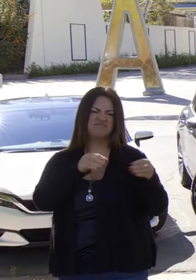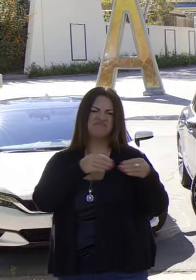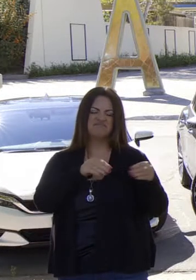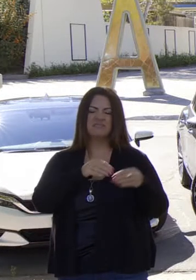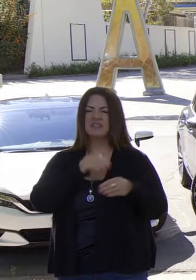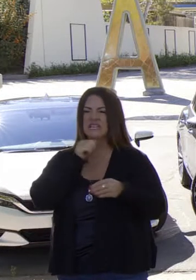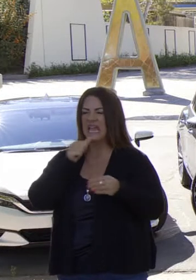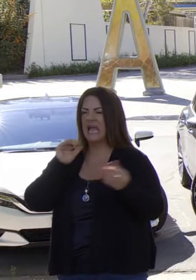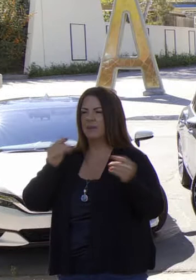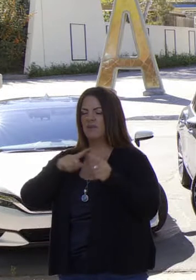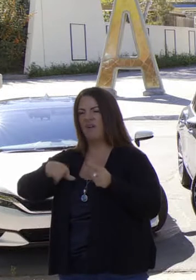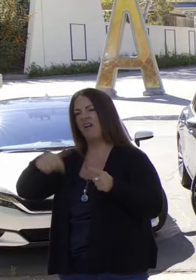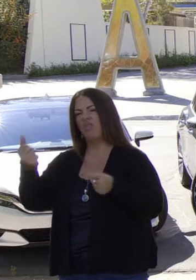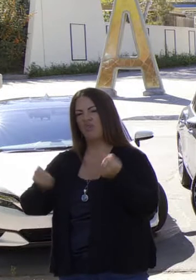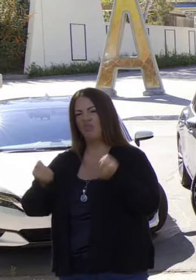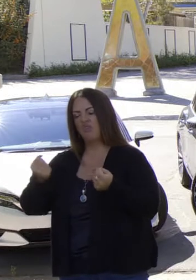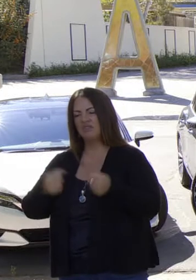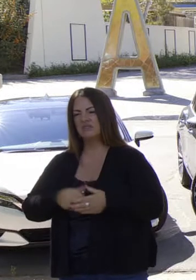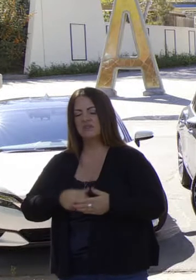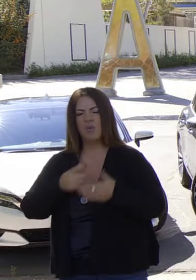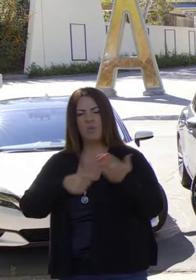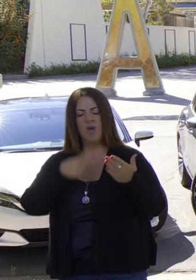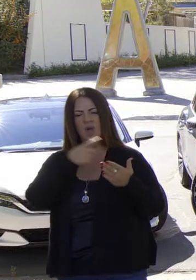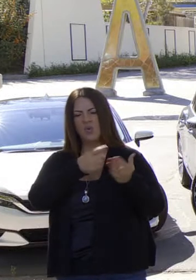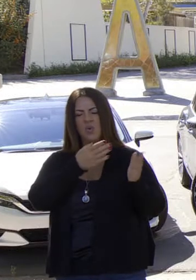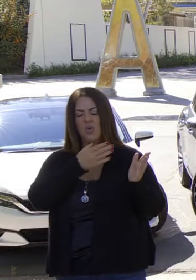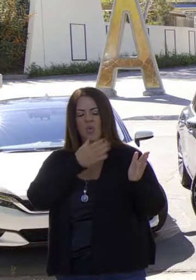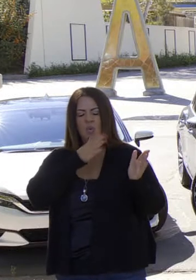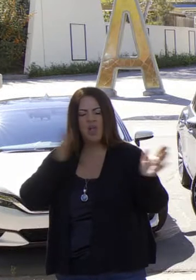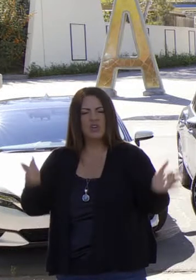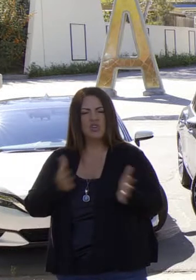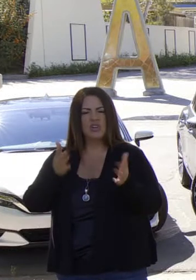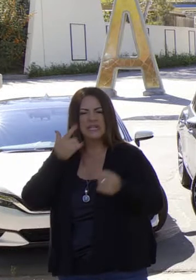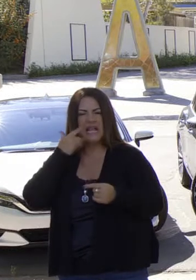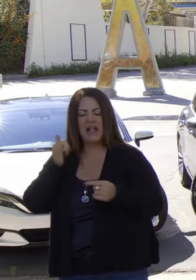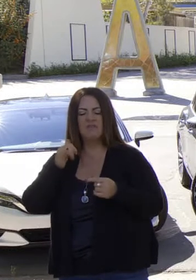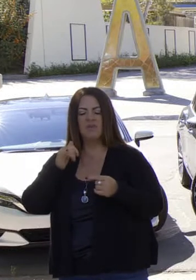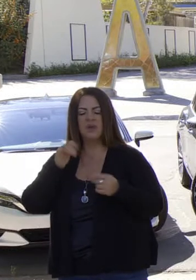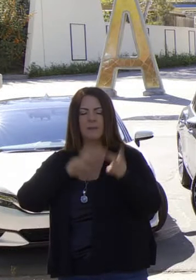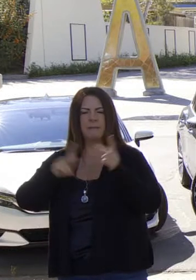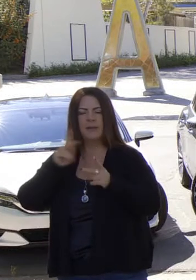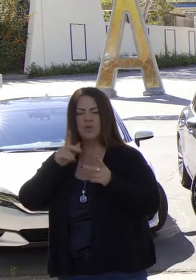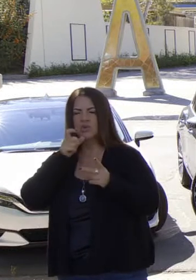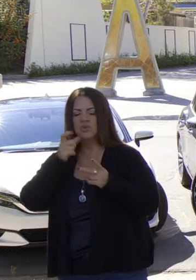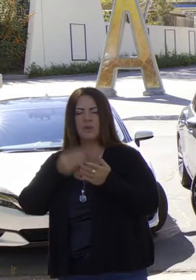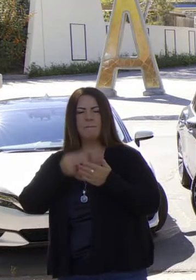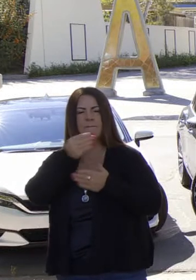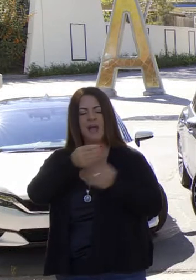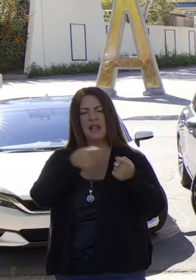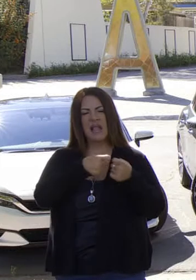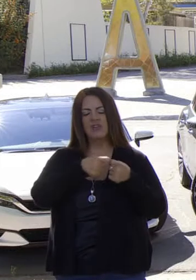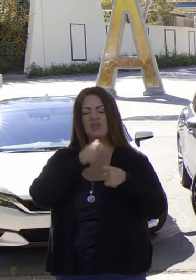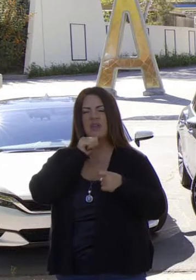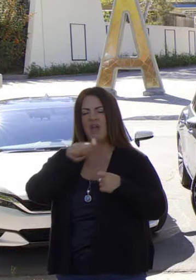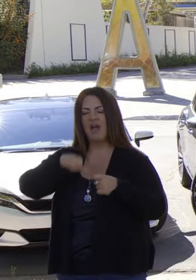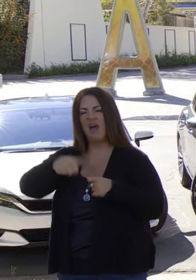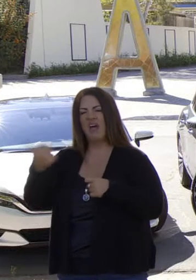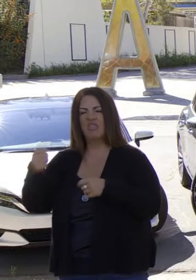pequeña del mercado, ¿qué incentivos planea establecer para animar a los californianos que compren vehículos eléctricos? Reitero que somos